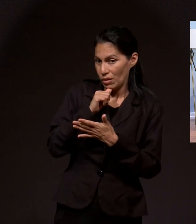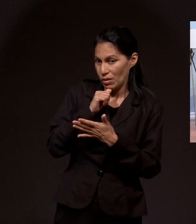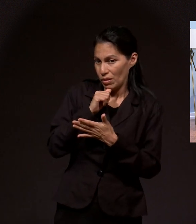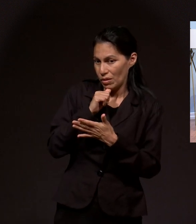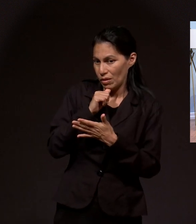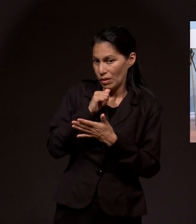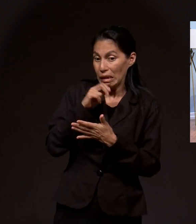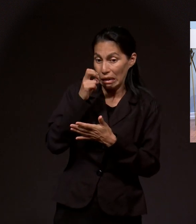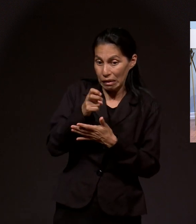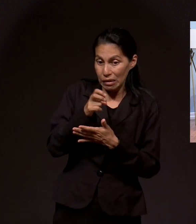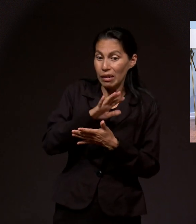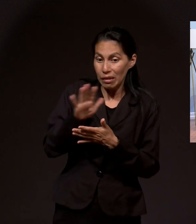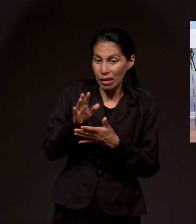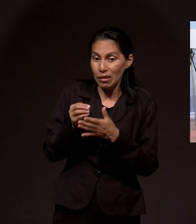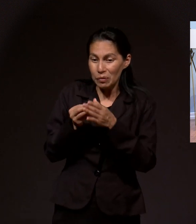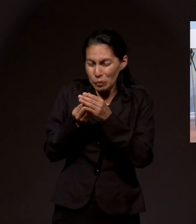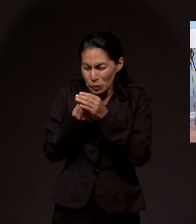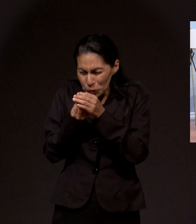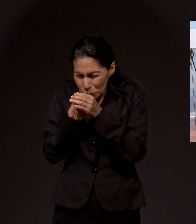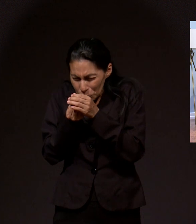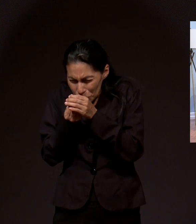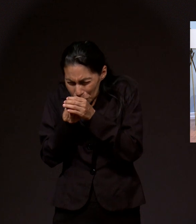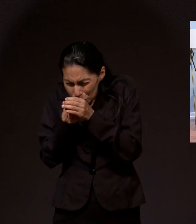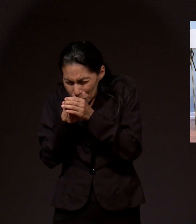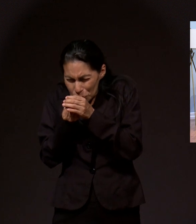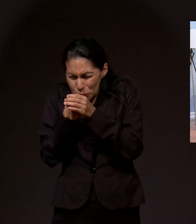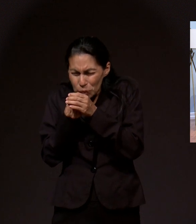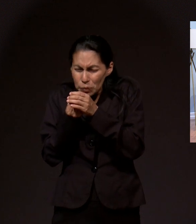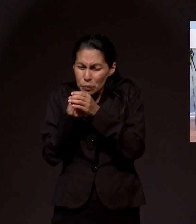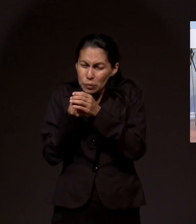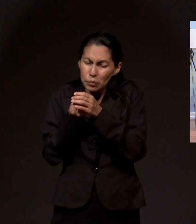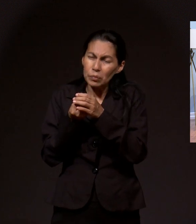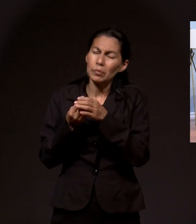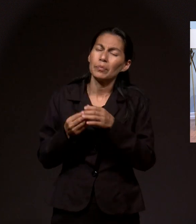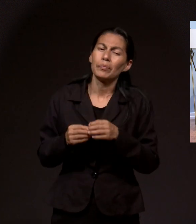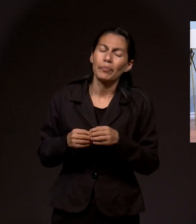había podido salir, estaba saliendo.